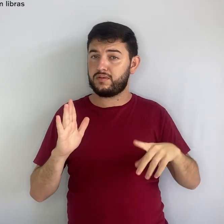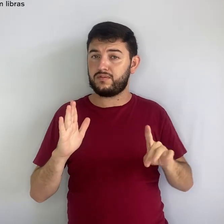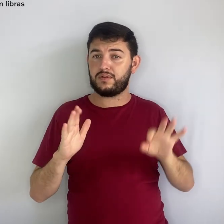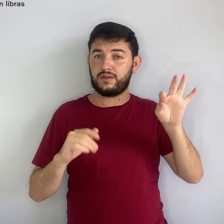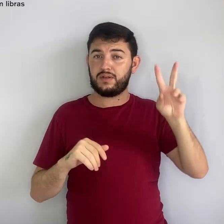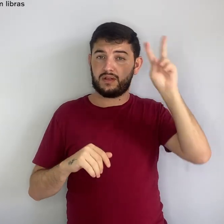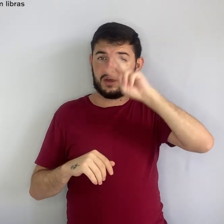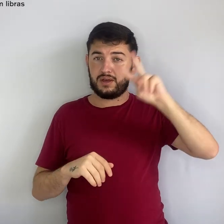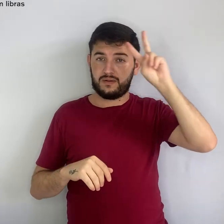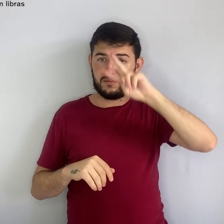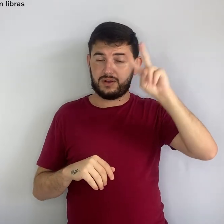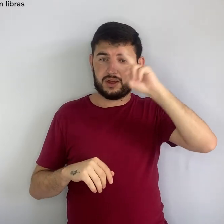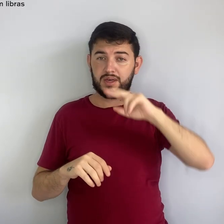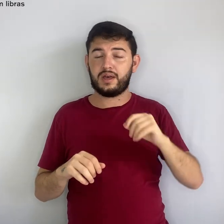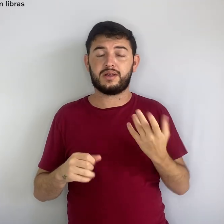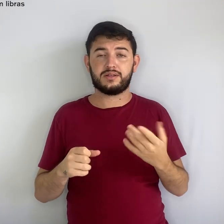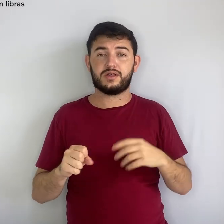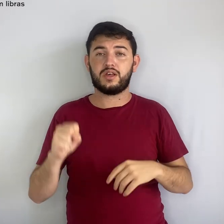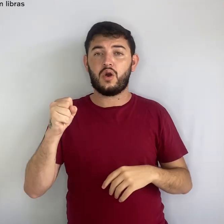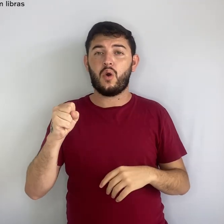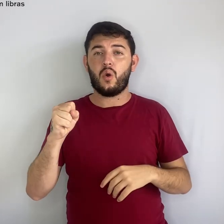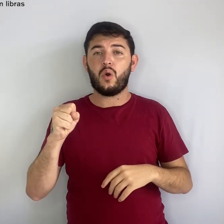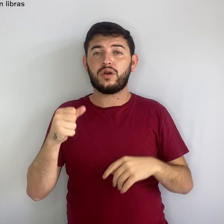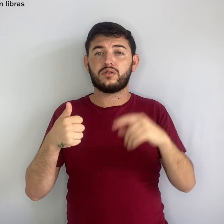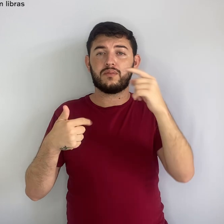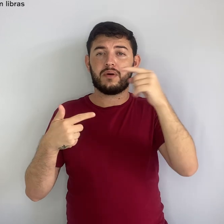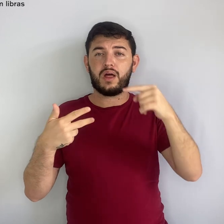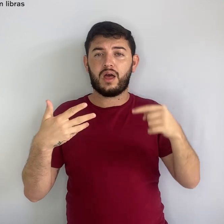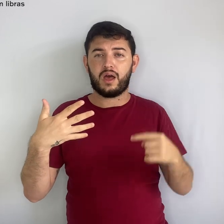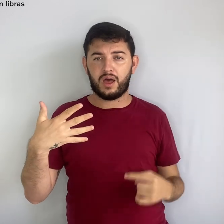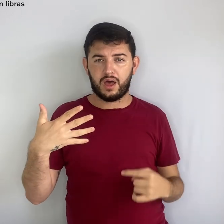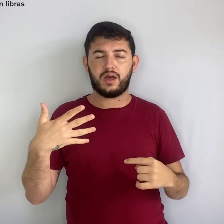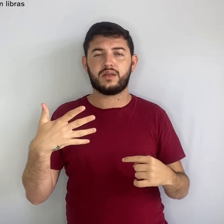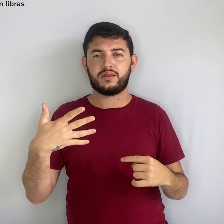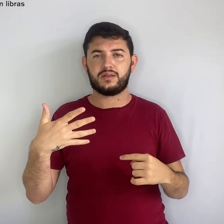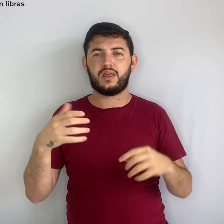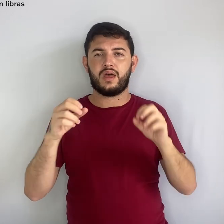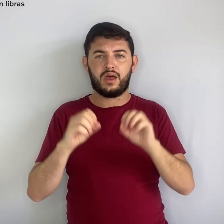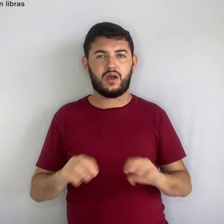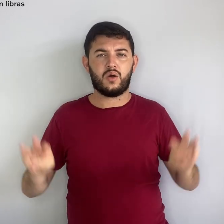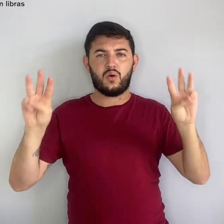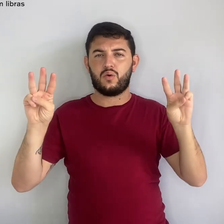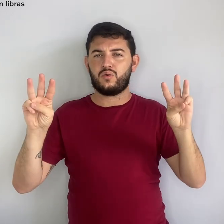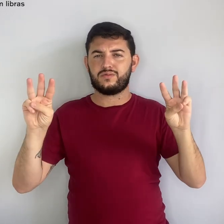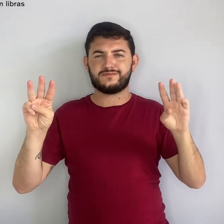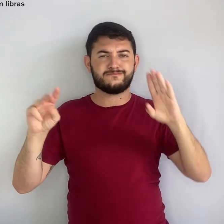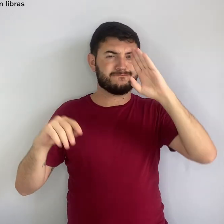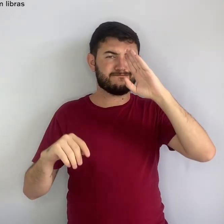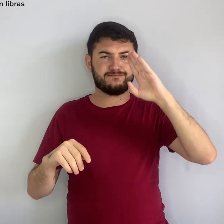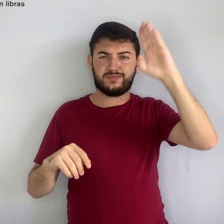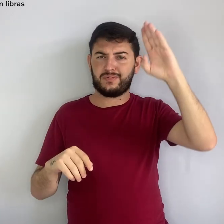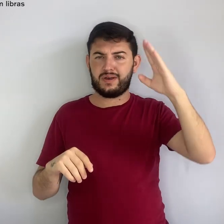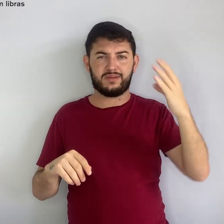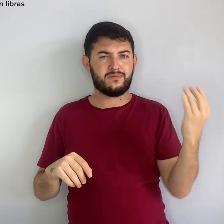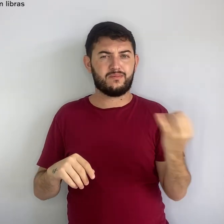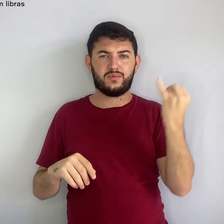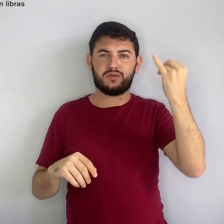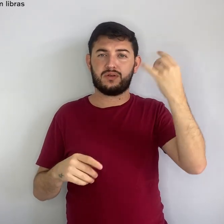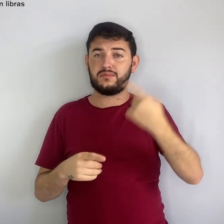da ONU são fundamentais, uma vez que todo tipo de violência passa pelo desrespeito